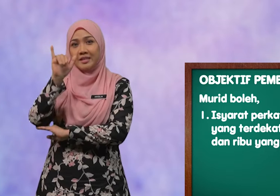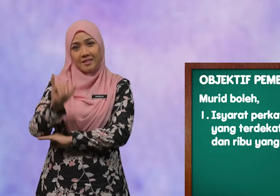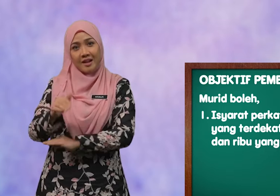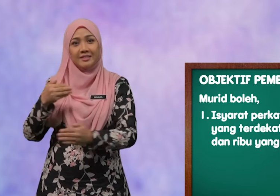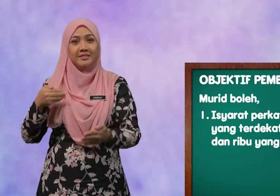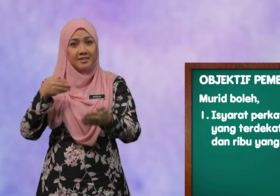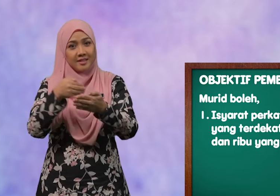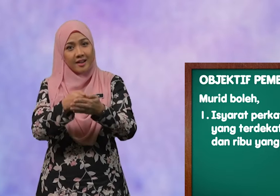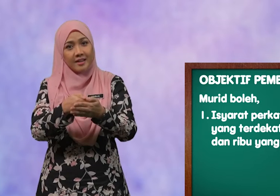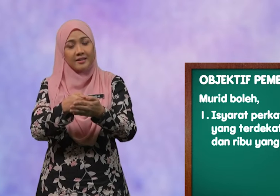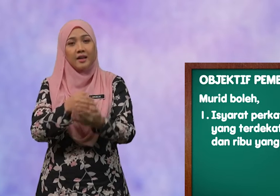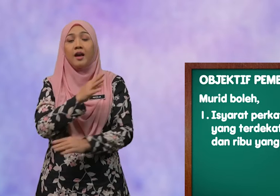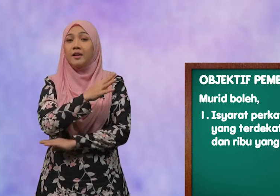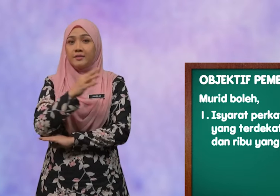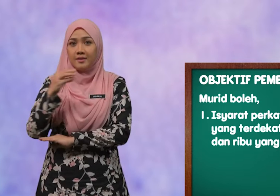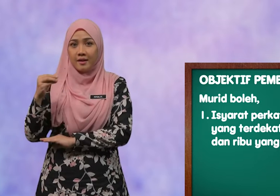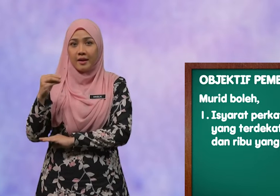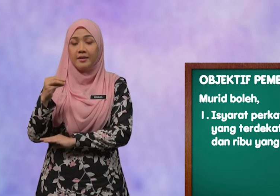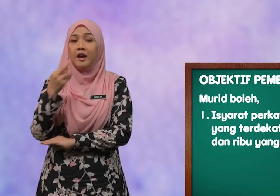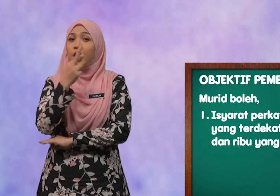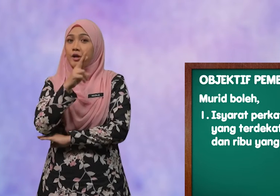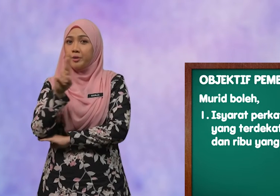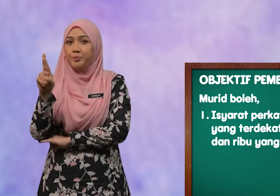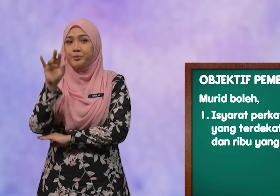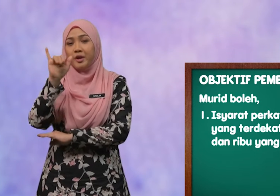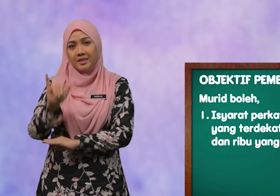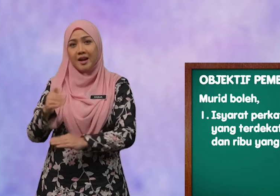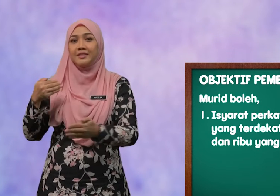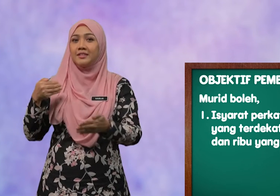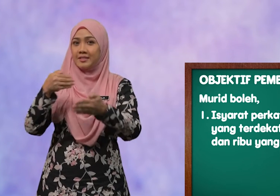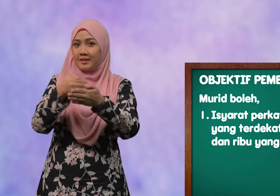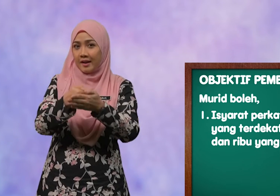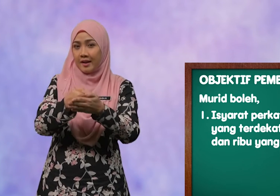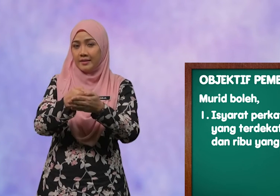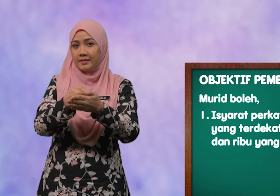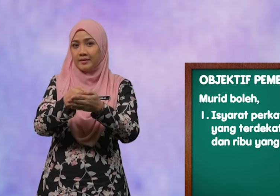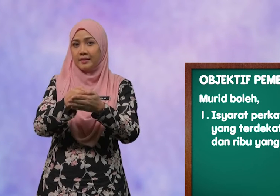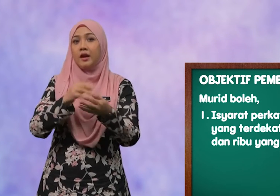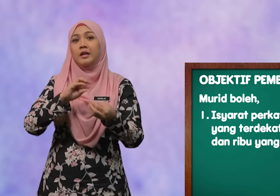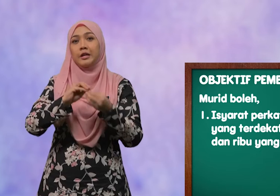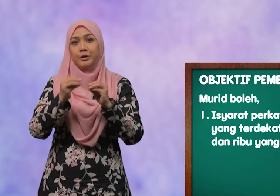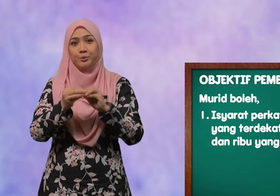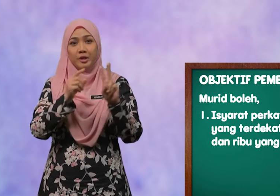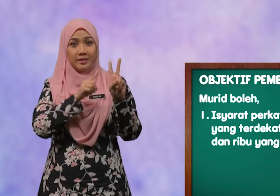yang terdekat dan ribu yang terdekat Kedua,